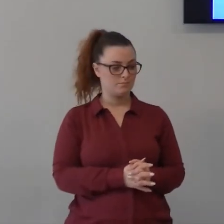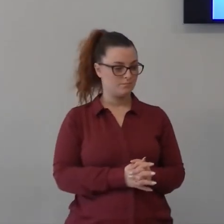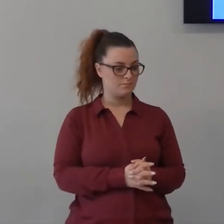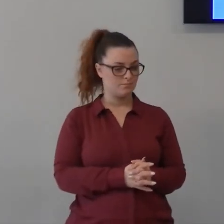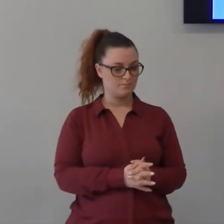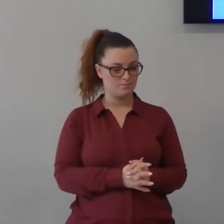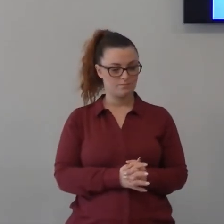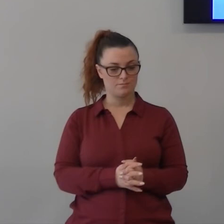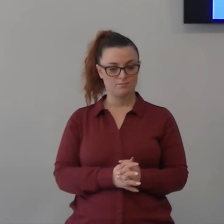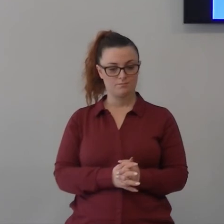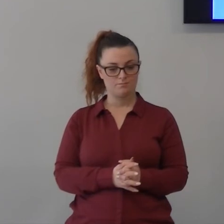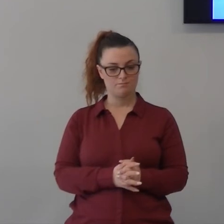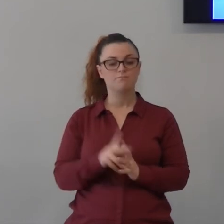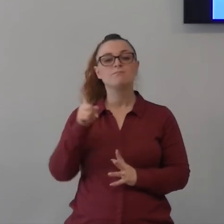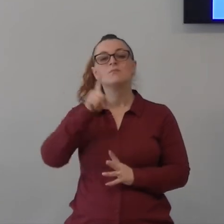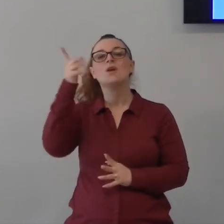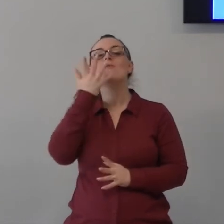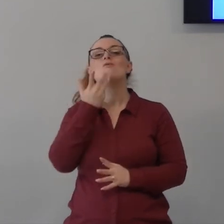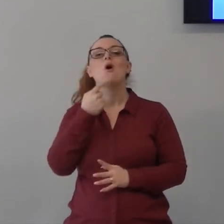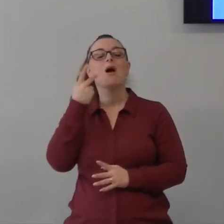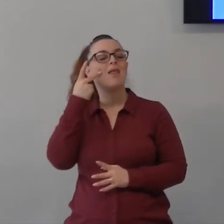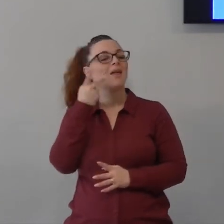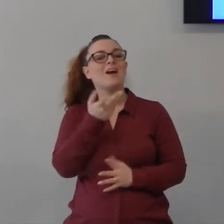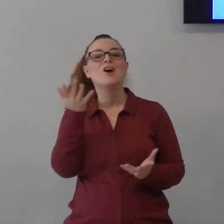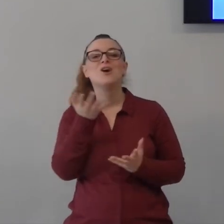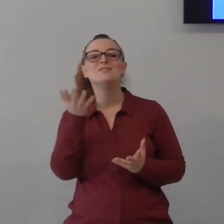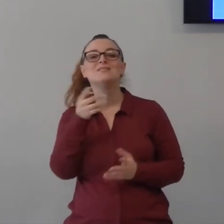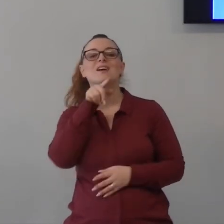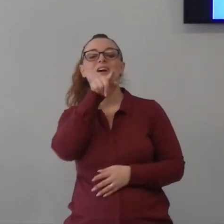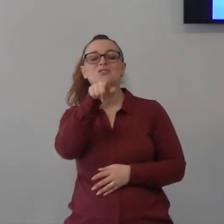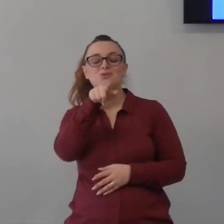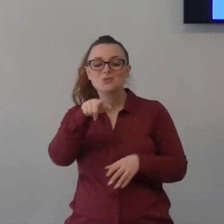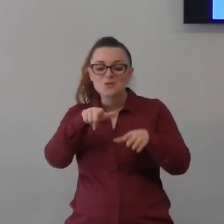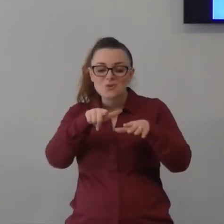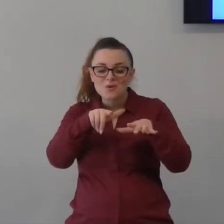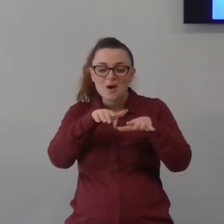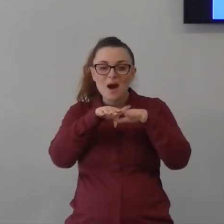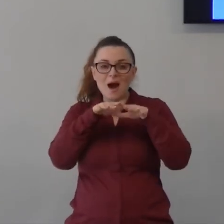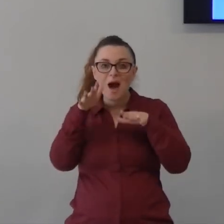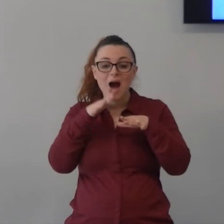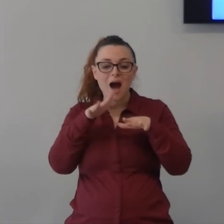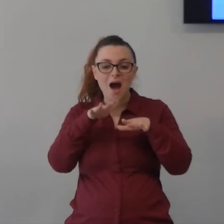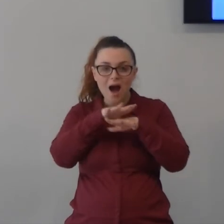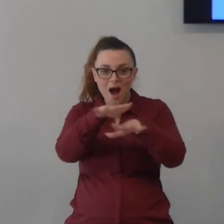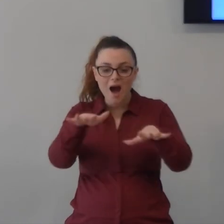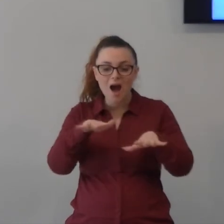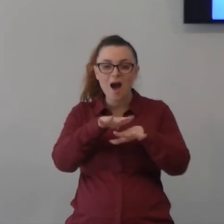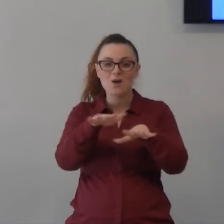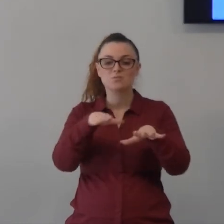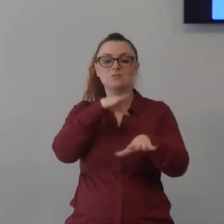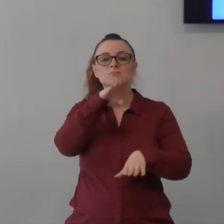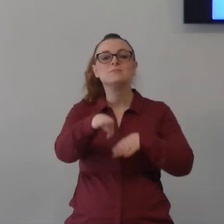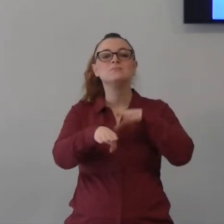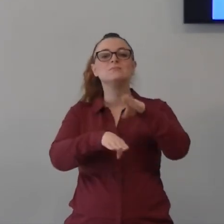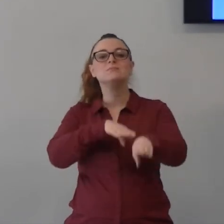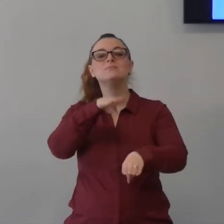signore vuole vederti camminare sull'acqua il signore vuole vederti camminare sull'acqua vuole vederti dominare